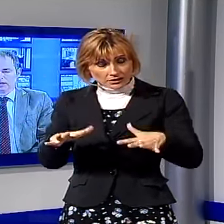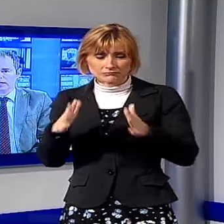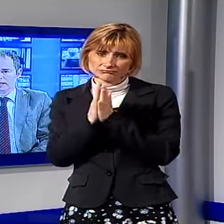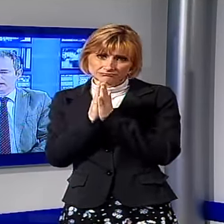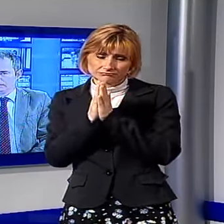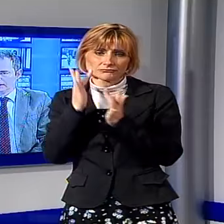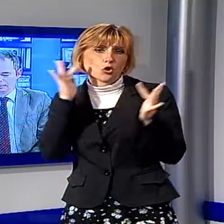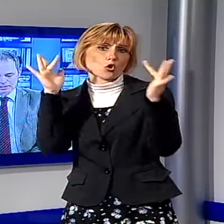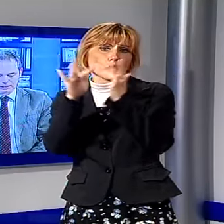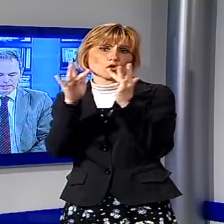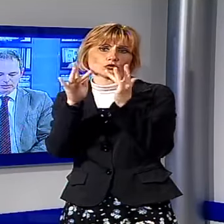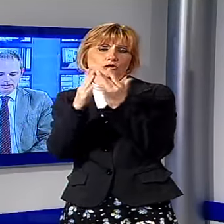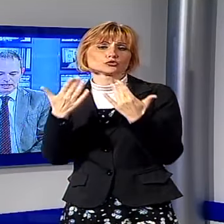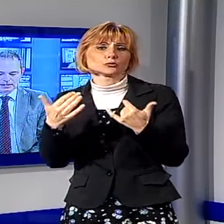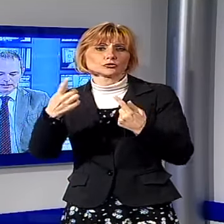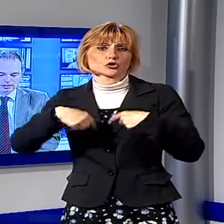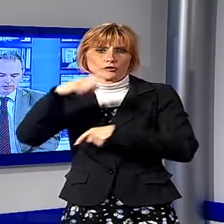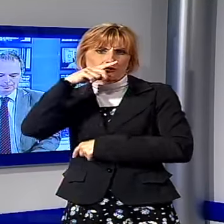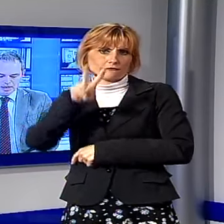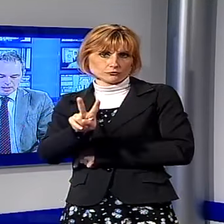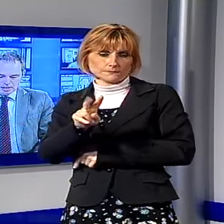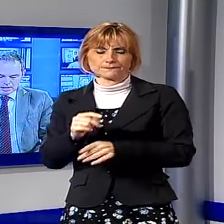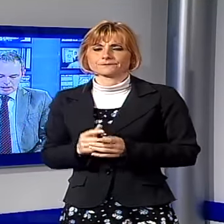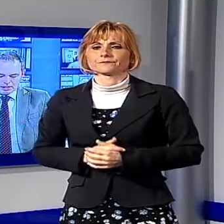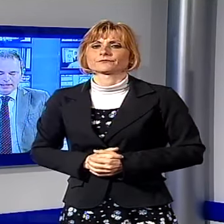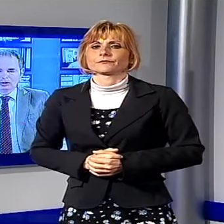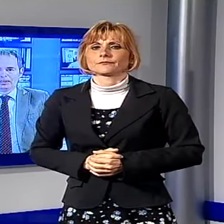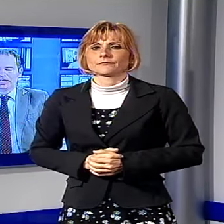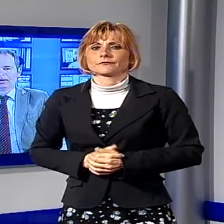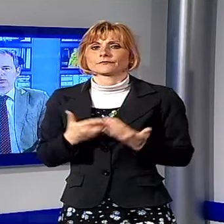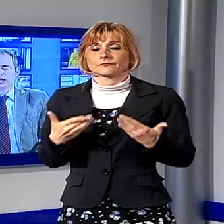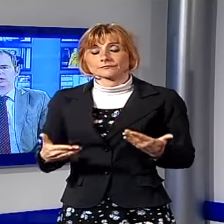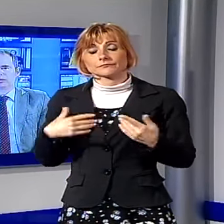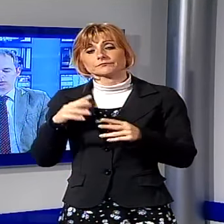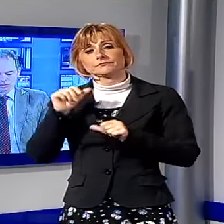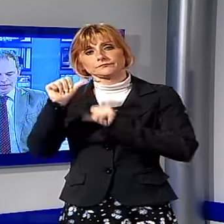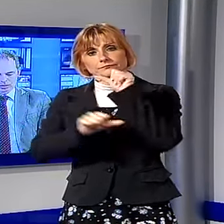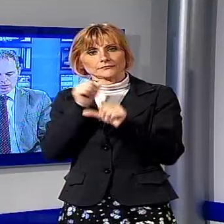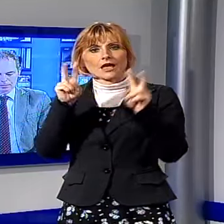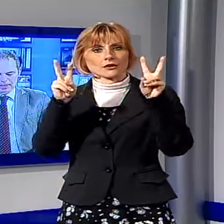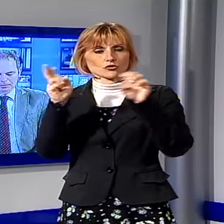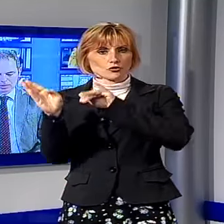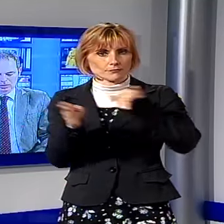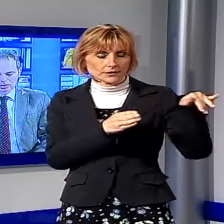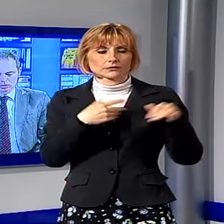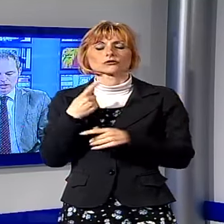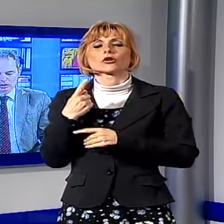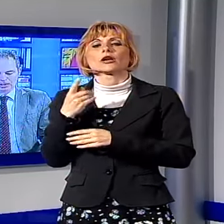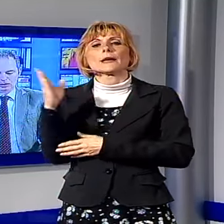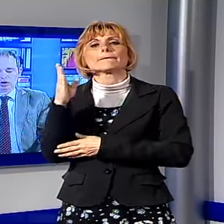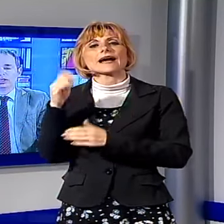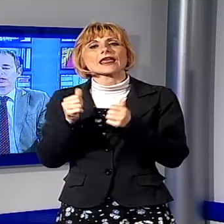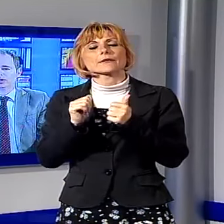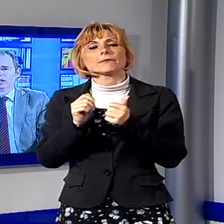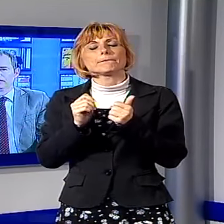di contattare immediatamente la nostra redazione. Adesso passiamo a tutt'altro argomento. Il Palazzo Sport di Lucca ha